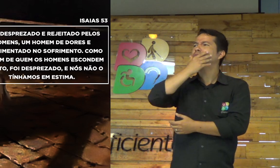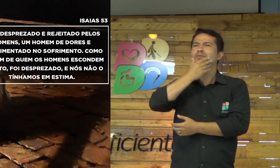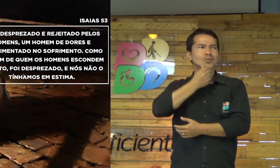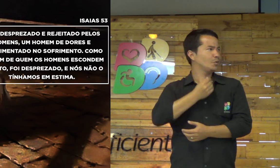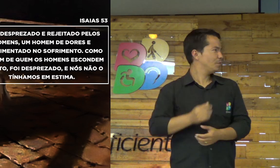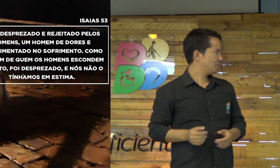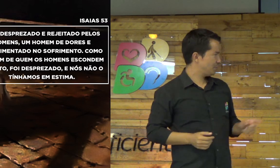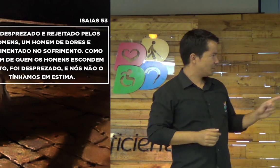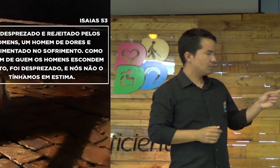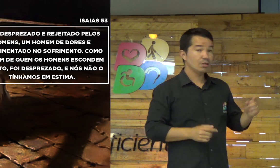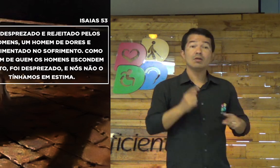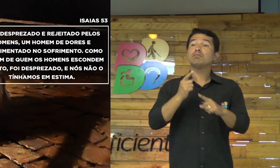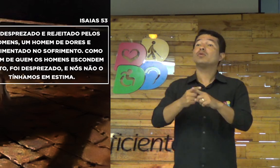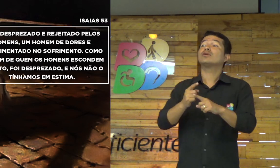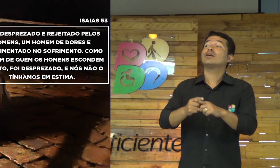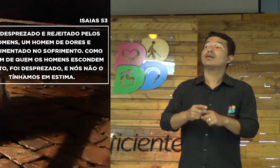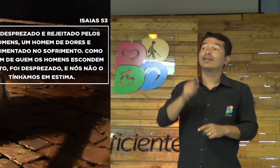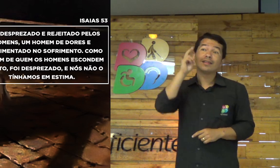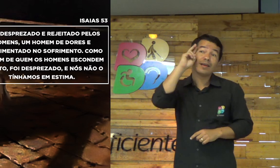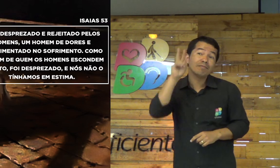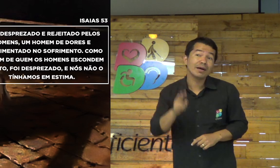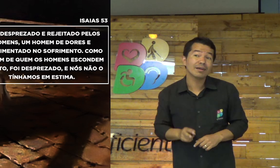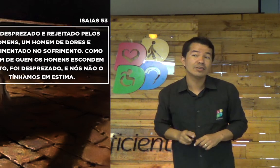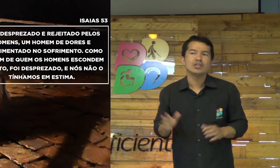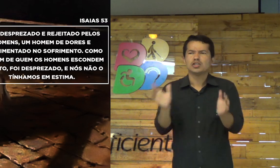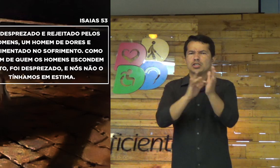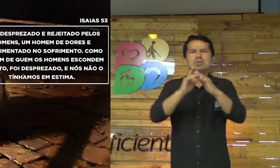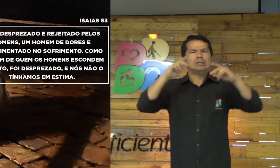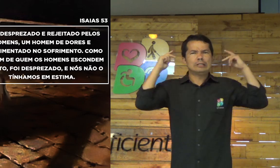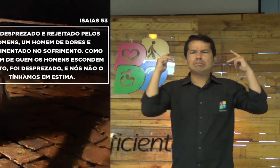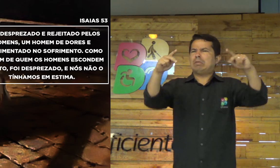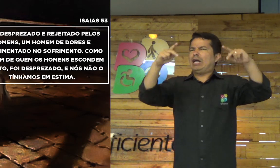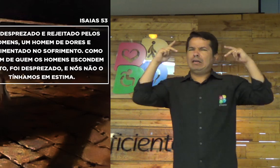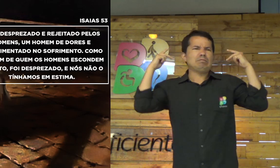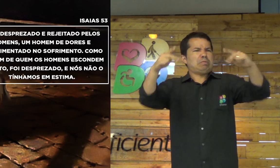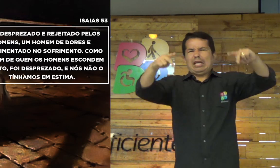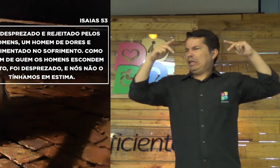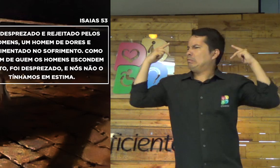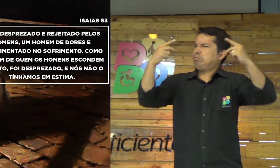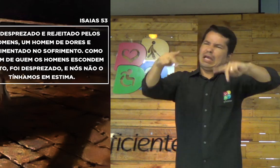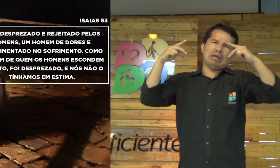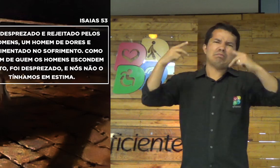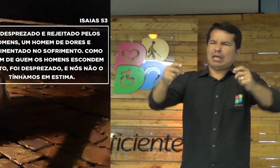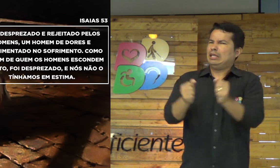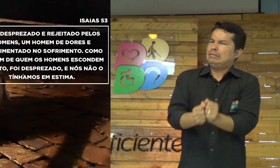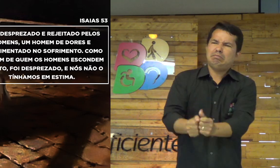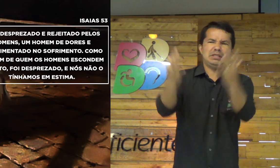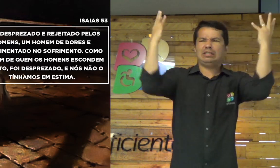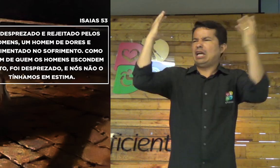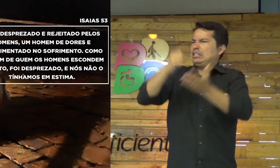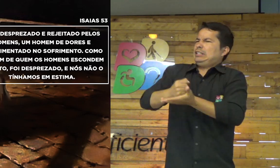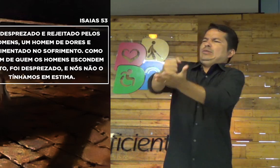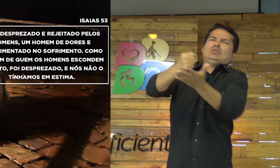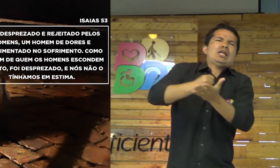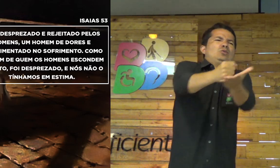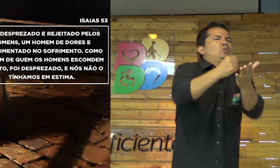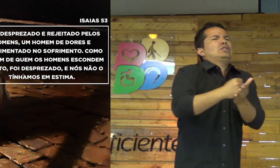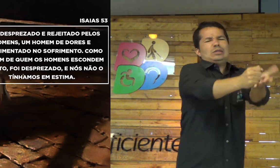Rejeitado pelos homens. Por quê? Lembra? Jesus estava ali pregando, pregando pelas pessoas, fazendo milagres,